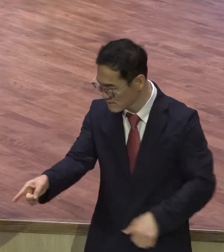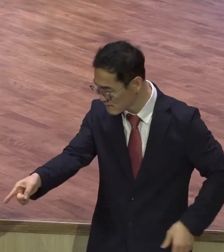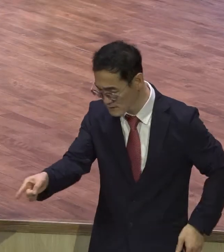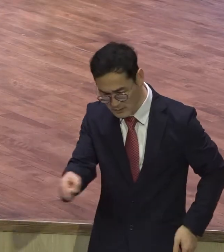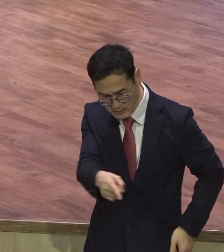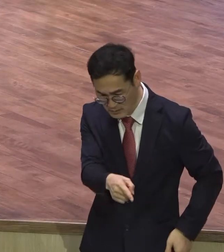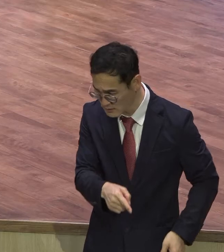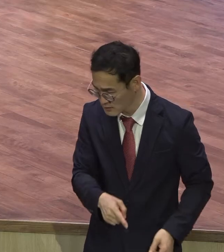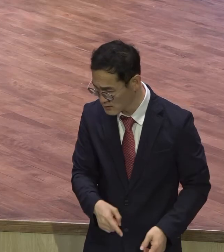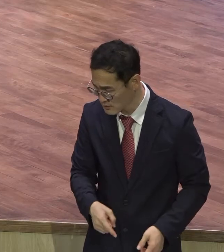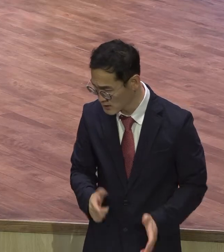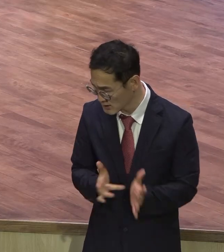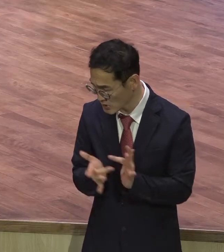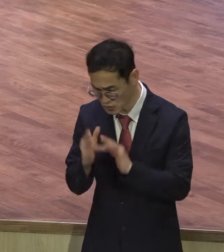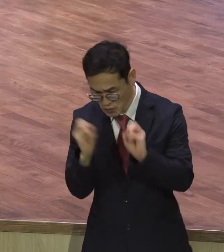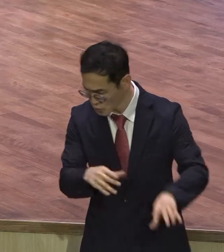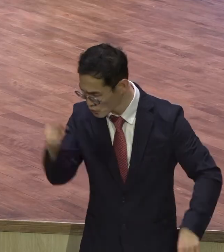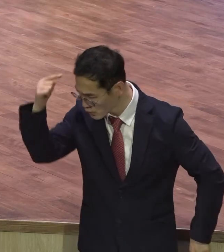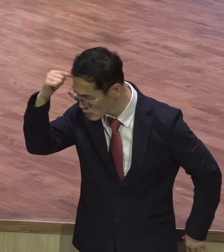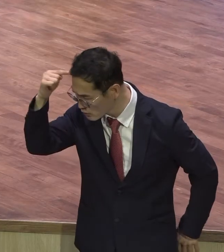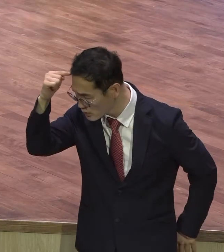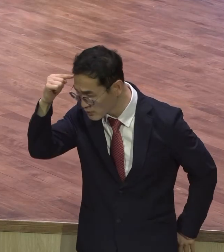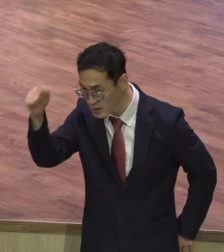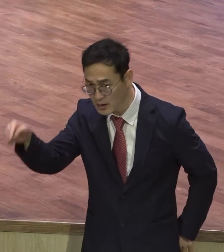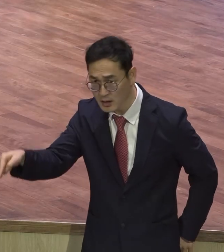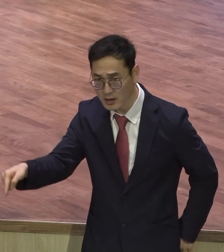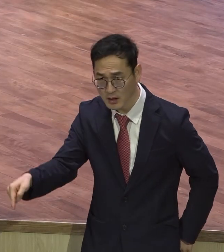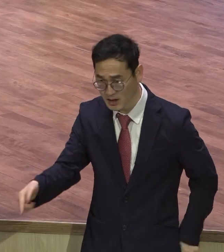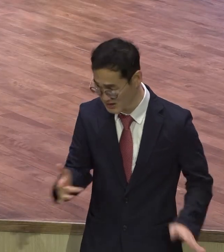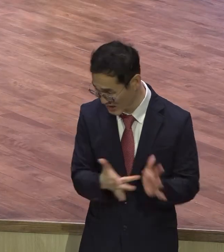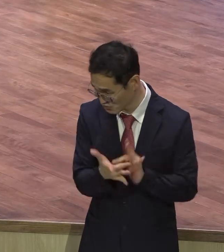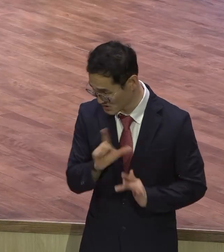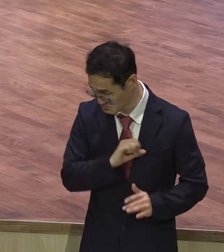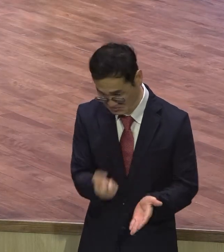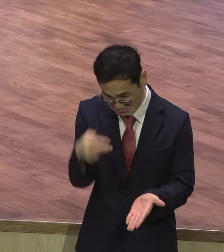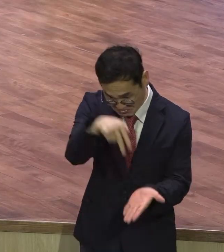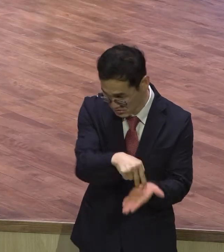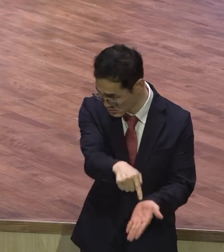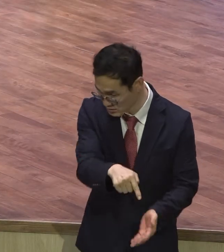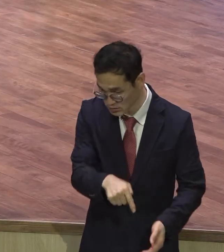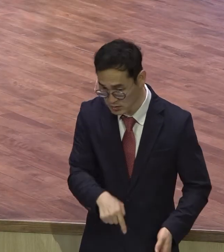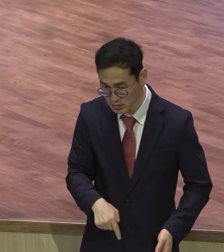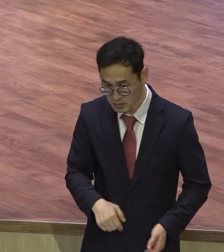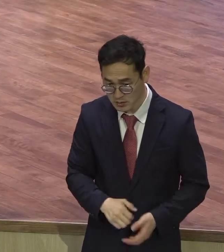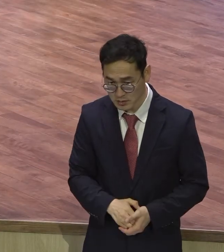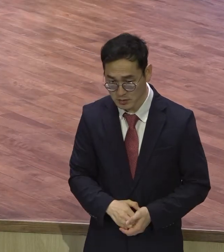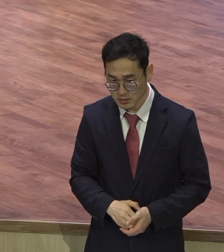예수를 말해 그러니까 안전병이가 예수 이름으로 일어났는데요.